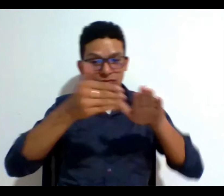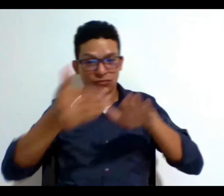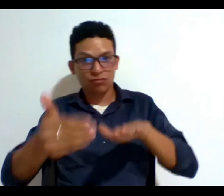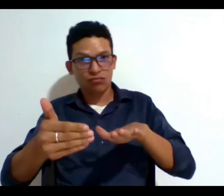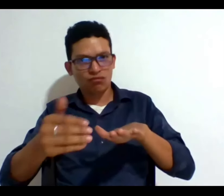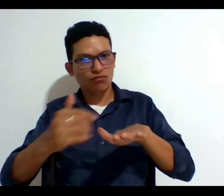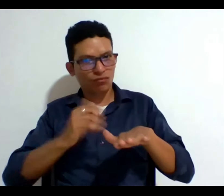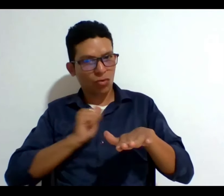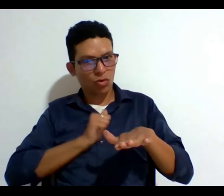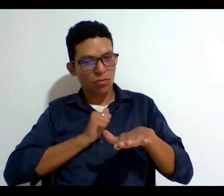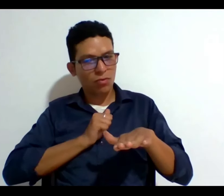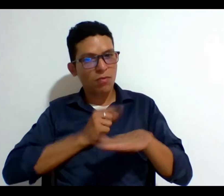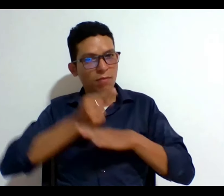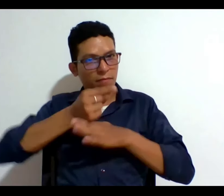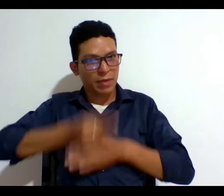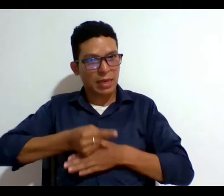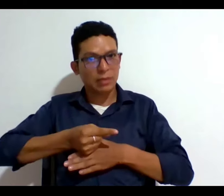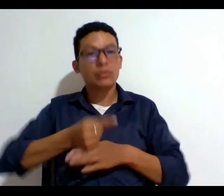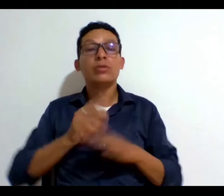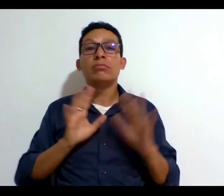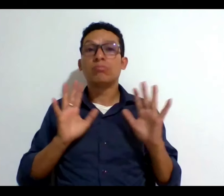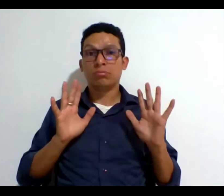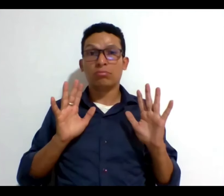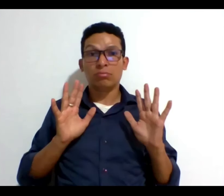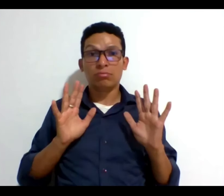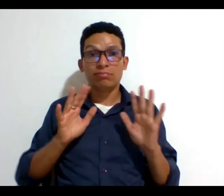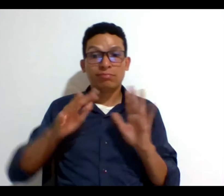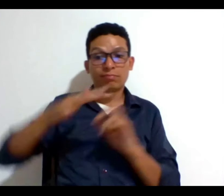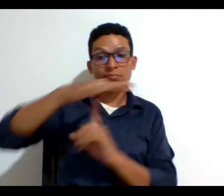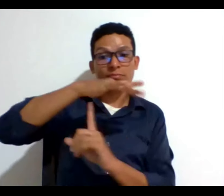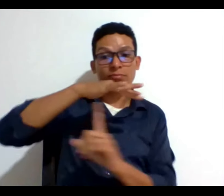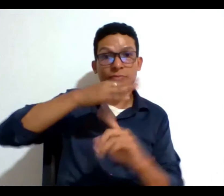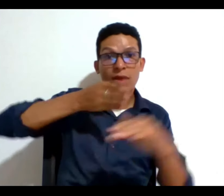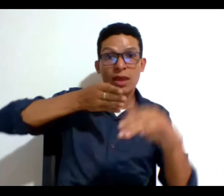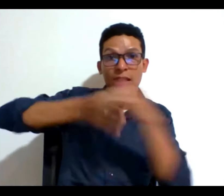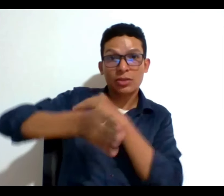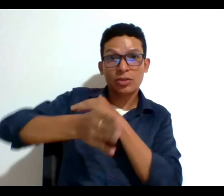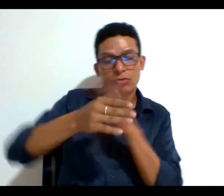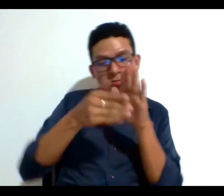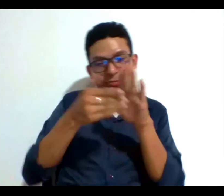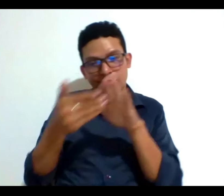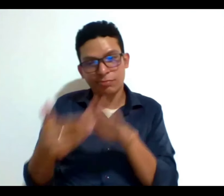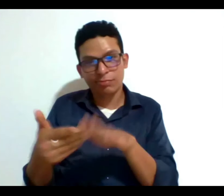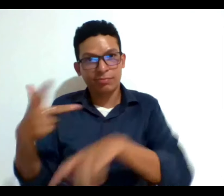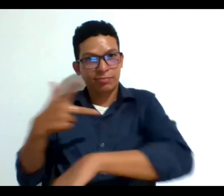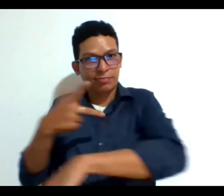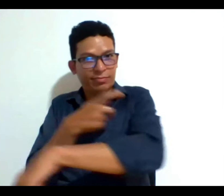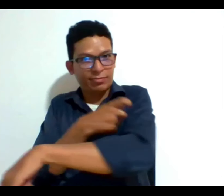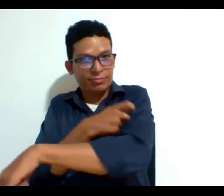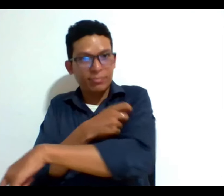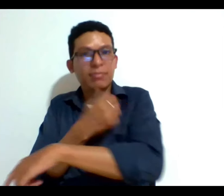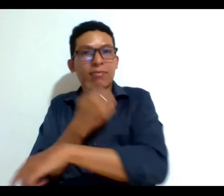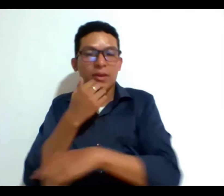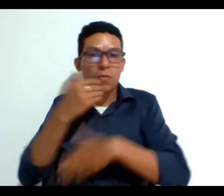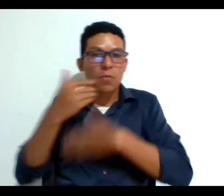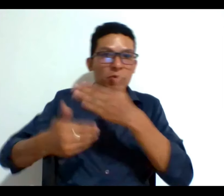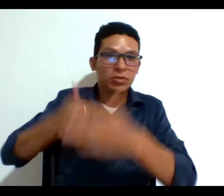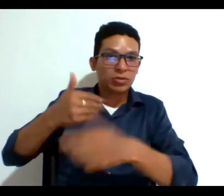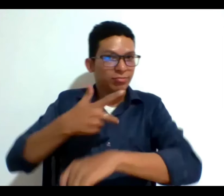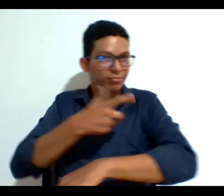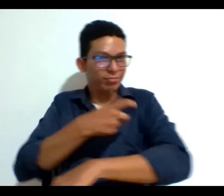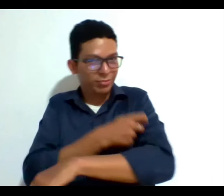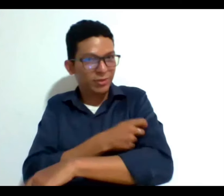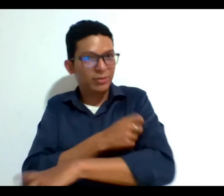abarca muchas facetas no solamente es el acceso a la eutanasia como en este caso Ernesto quiere acceder a un procedimiento de eutanasia